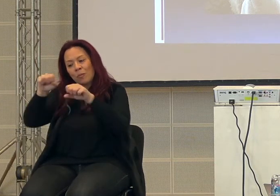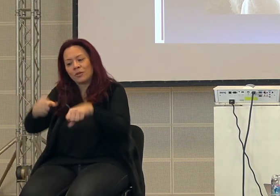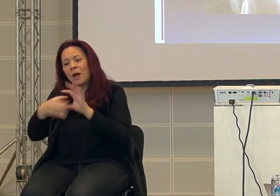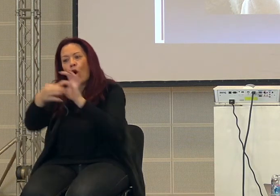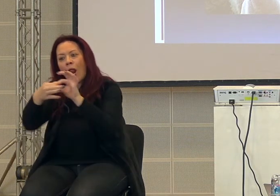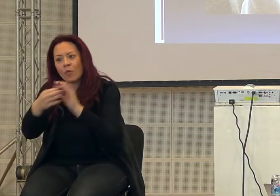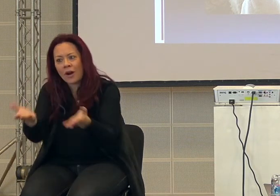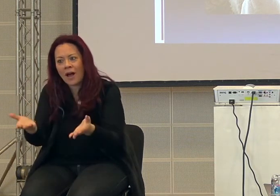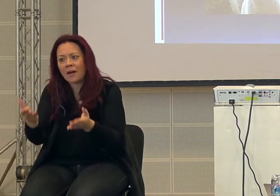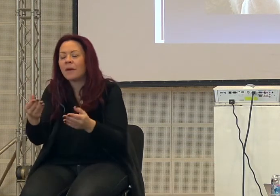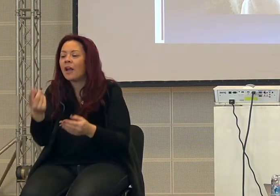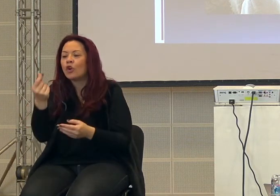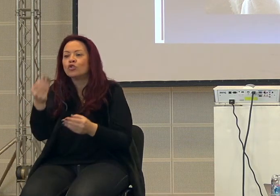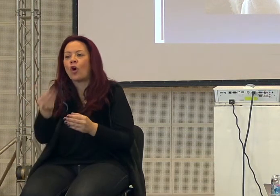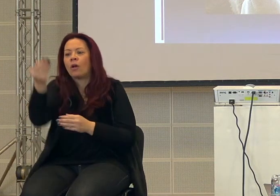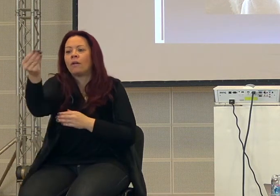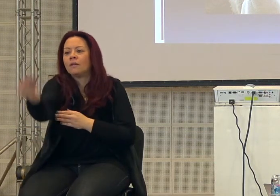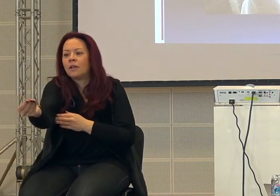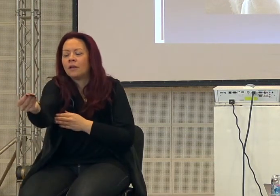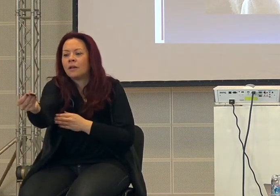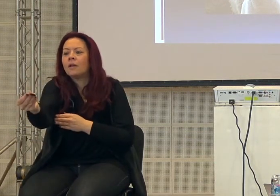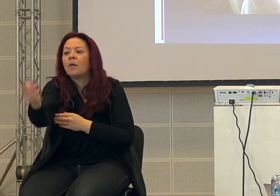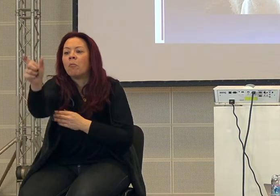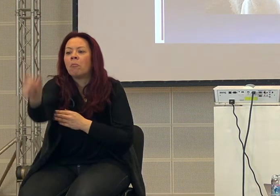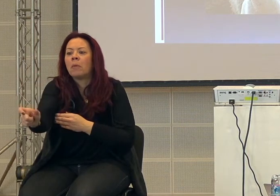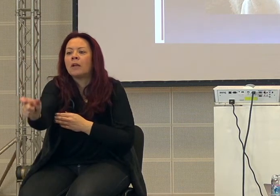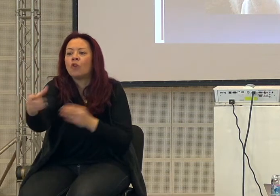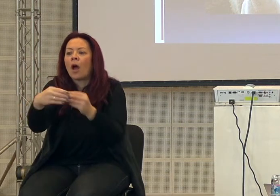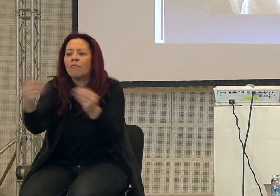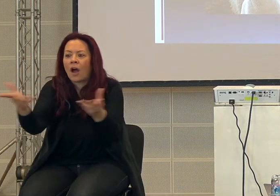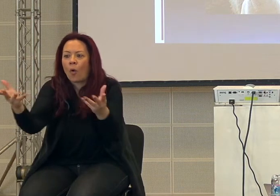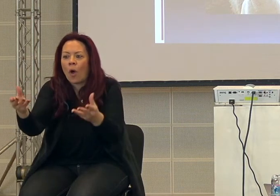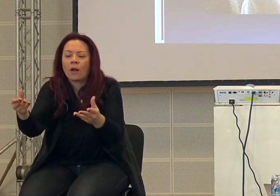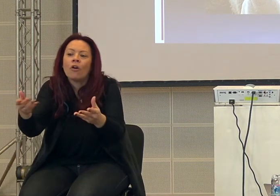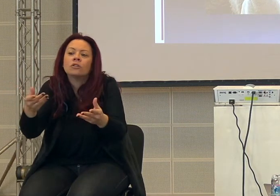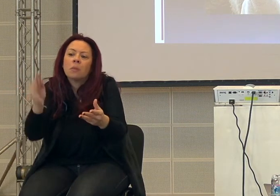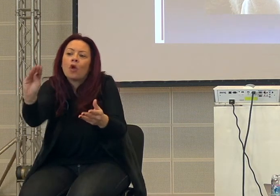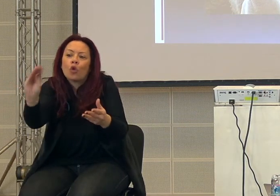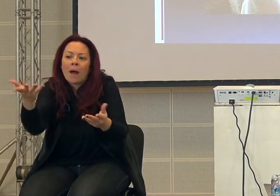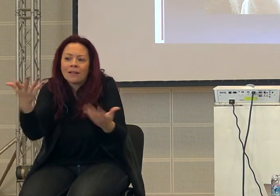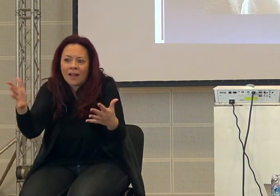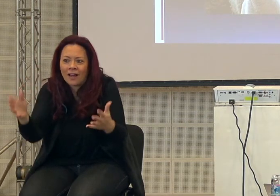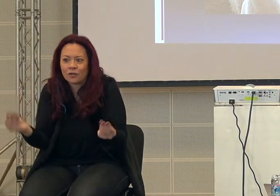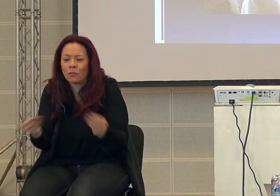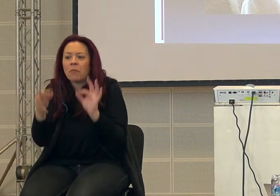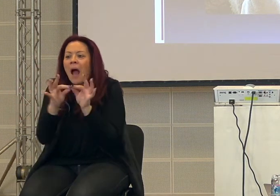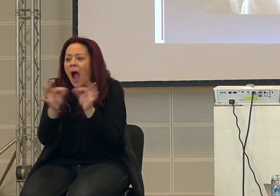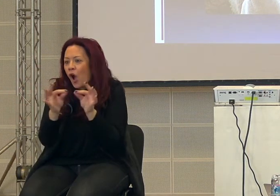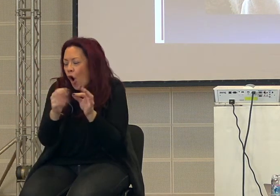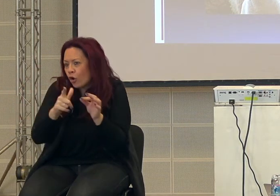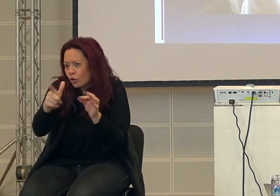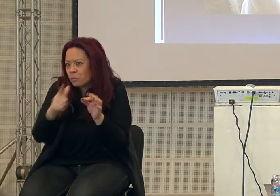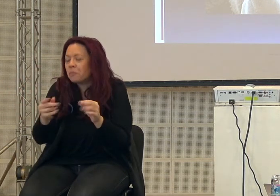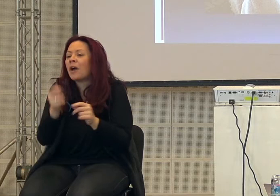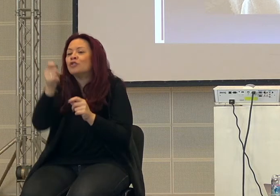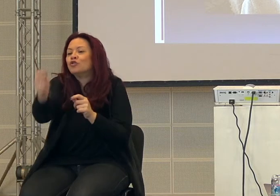Perché se io vado e do dei soldi a una persona, questa persona poi fa quello su cui ci siamo messi d'accordo. e